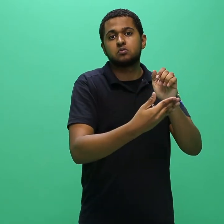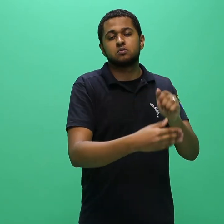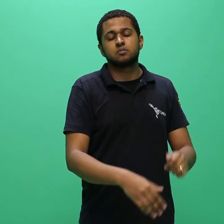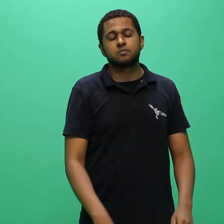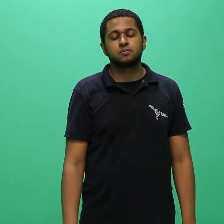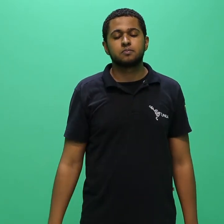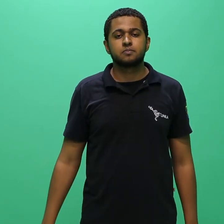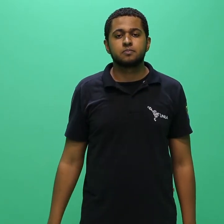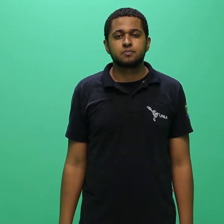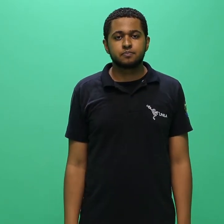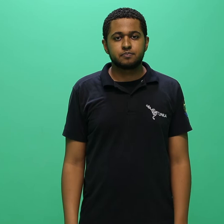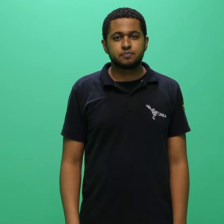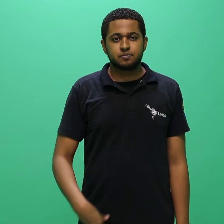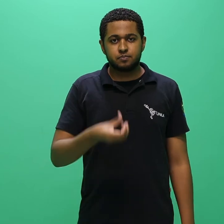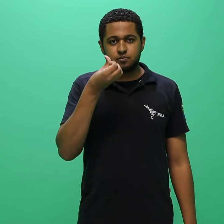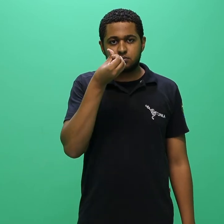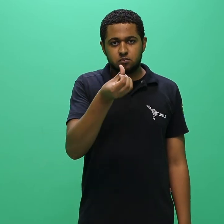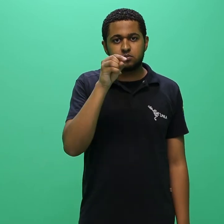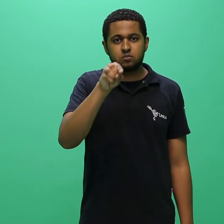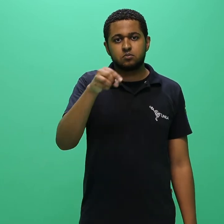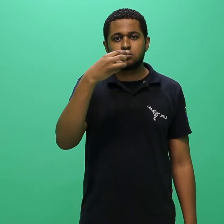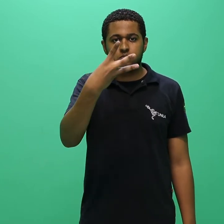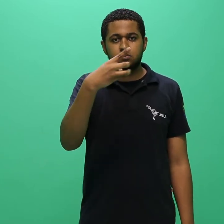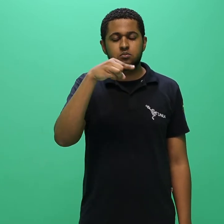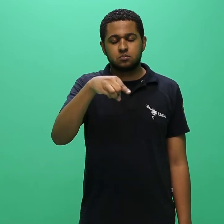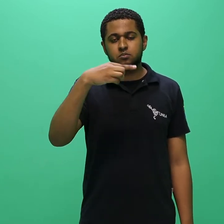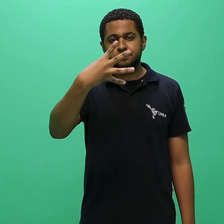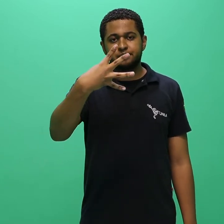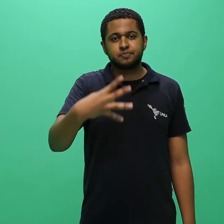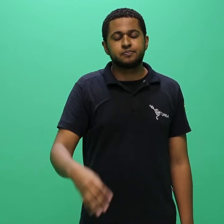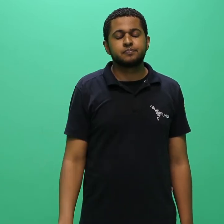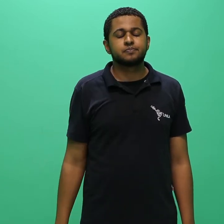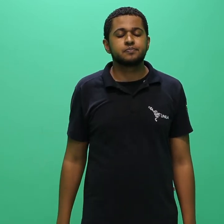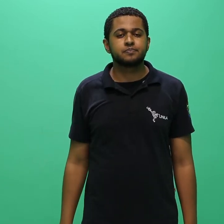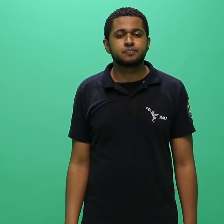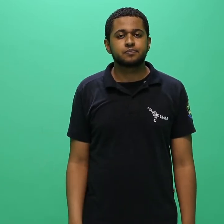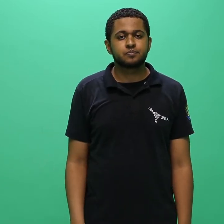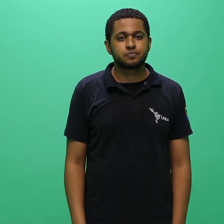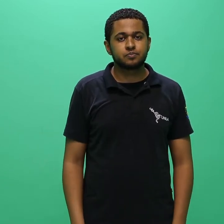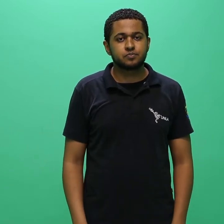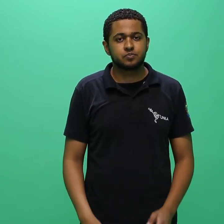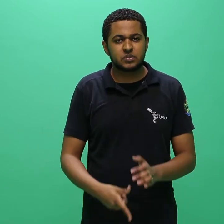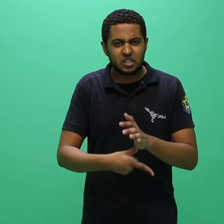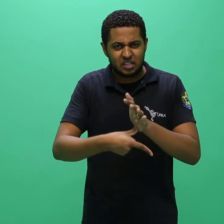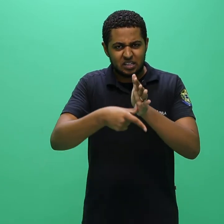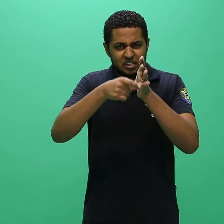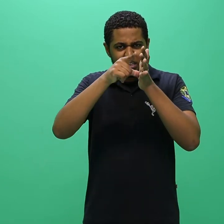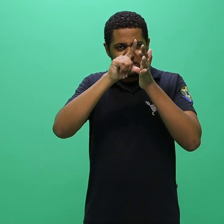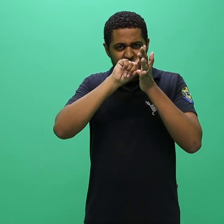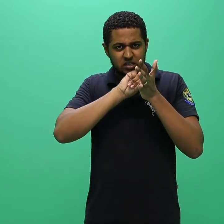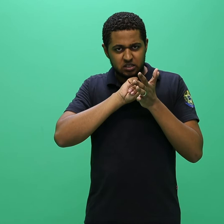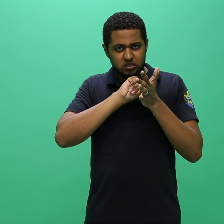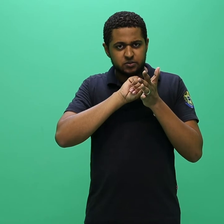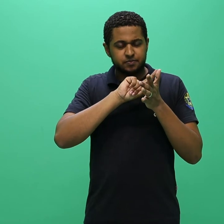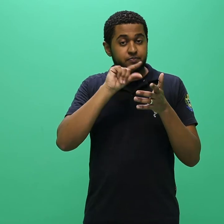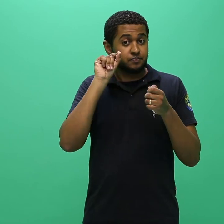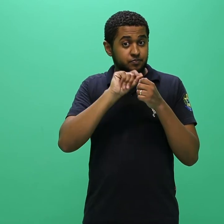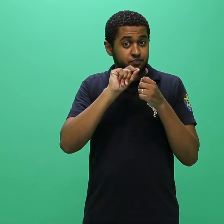6.3.4. Antes de efetuar a inscrição, o candidato